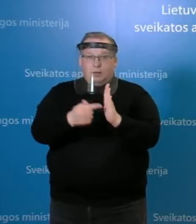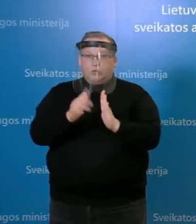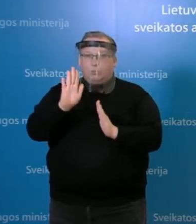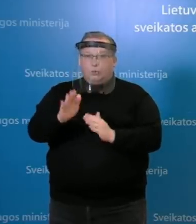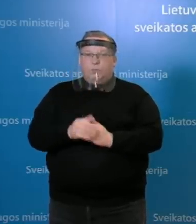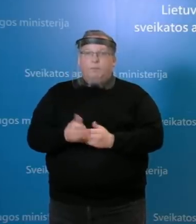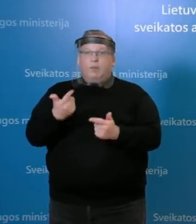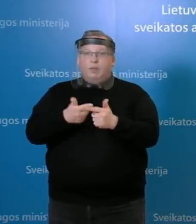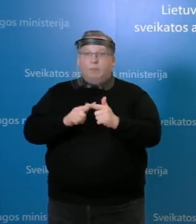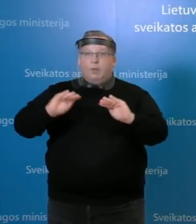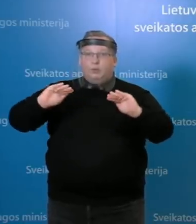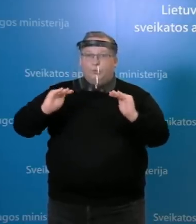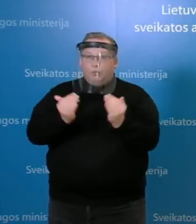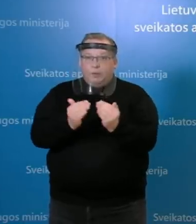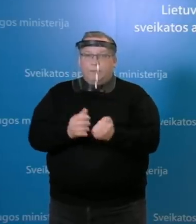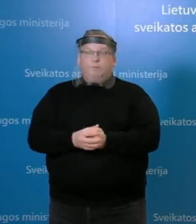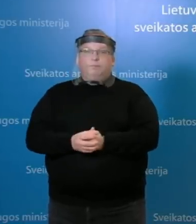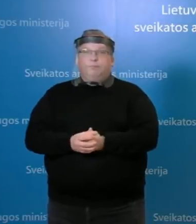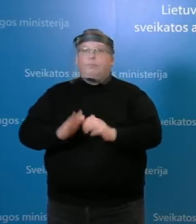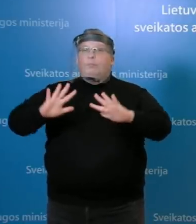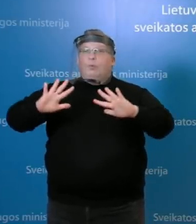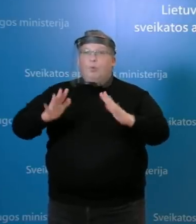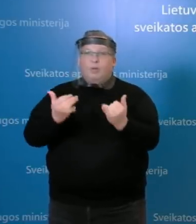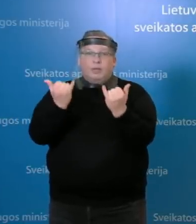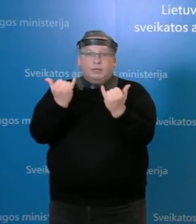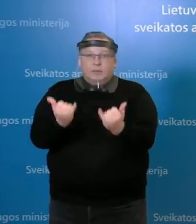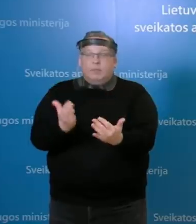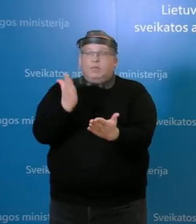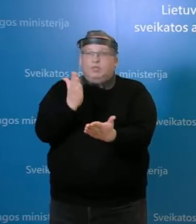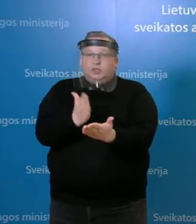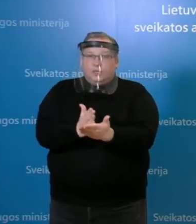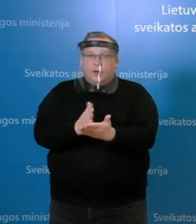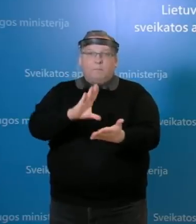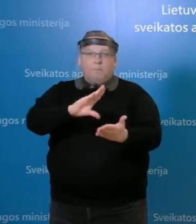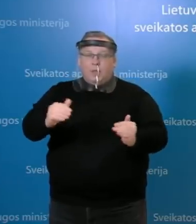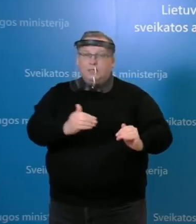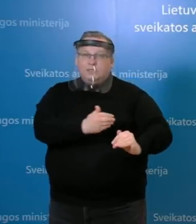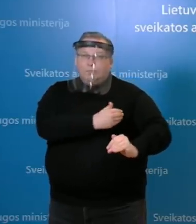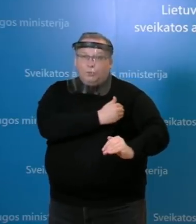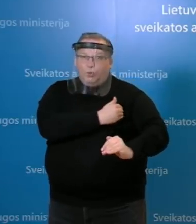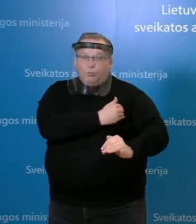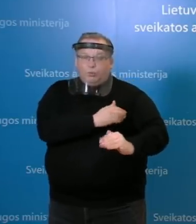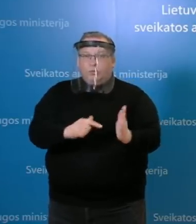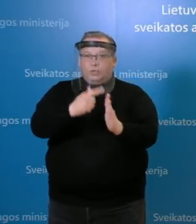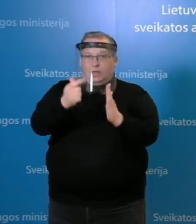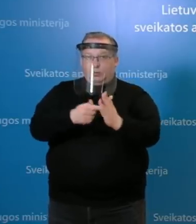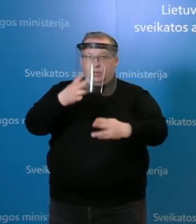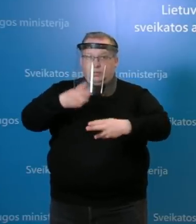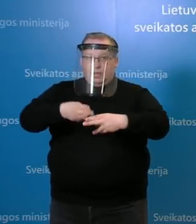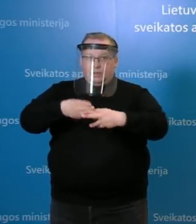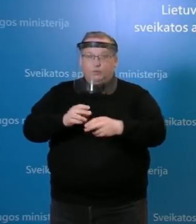Labai trumpai leisti, tai kokie dalis šiuo metu yra be simptomis ar gančiui? Šiuo metu